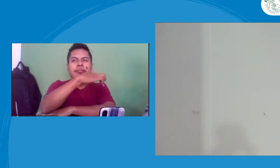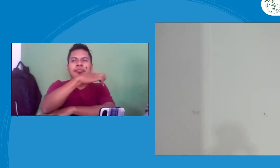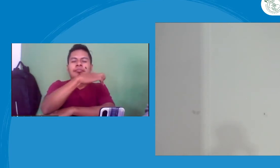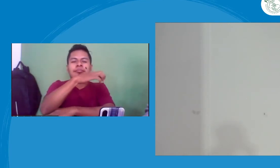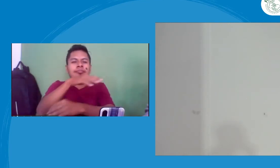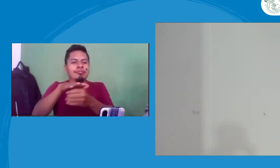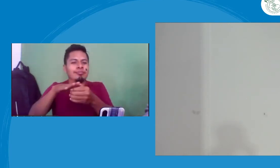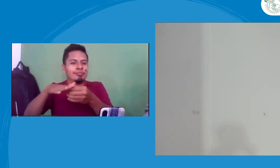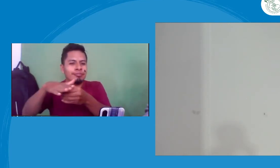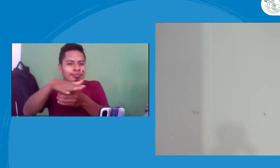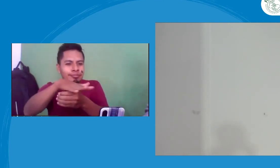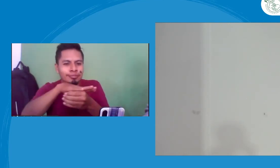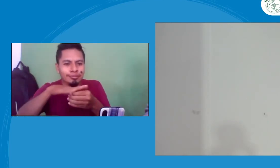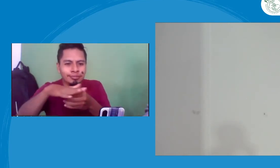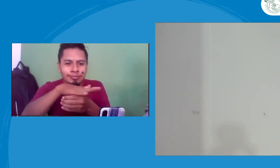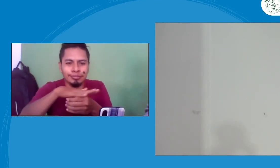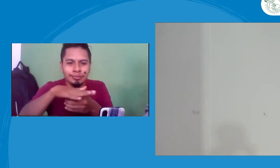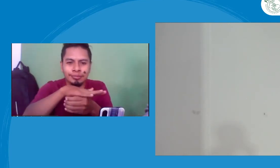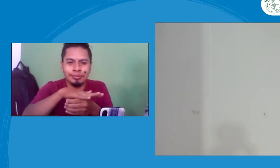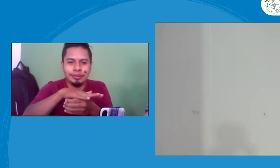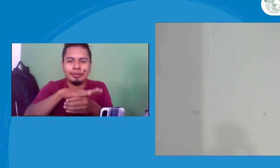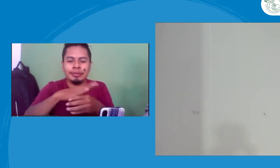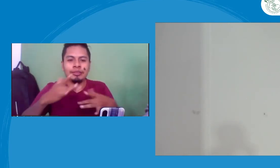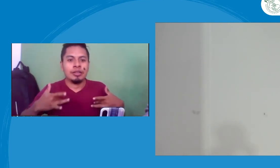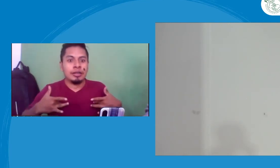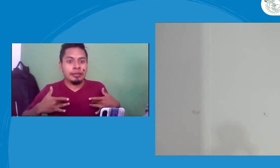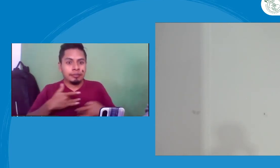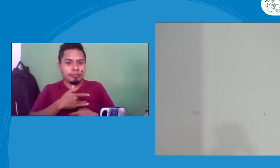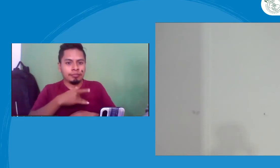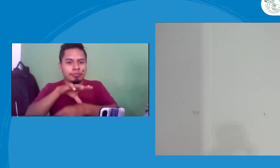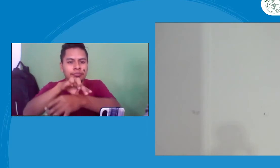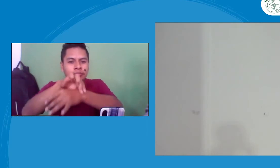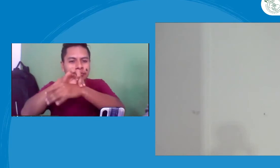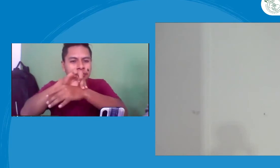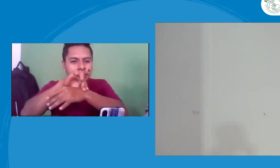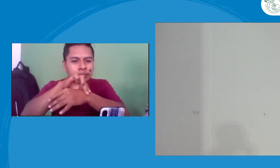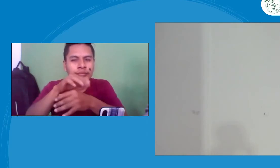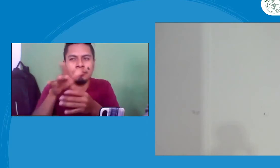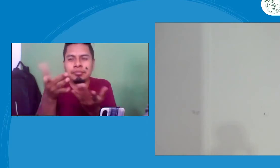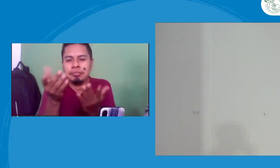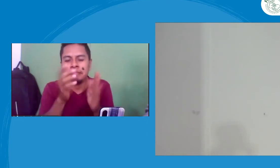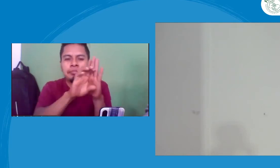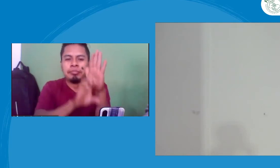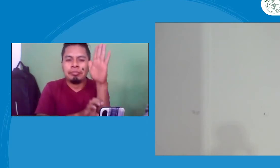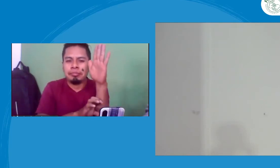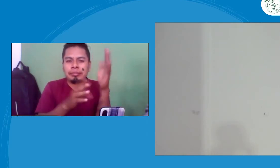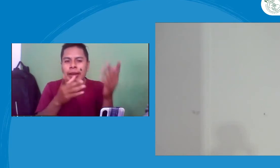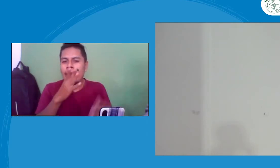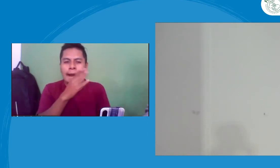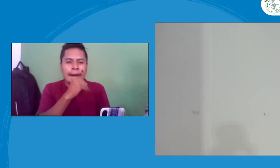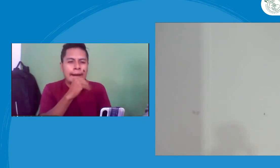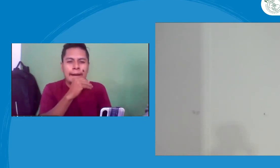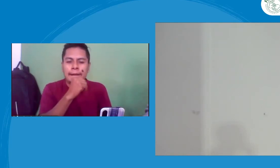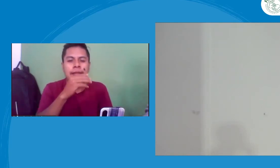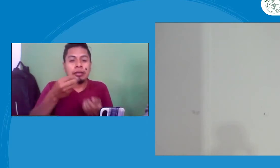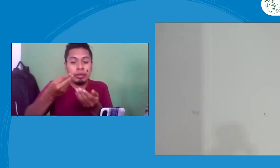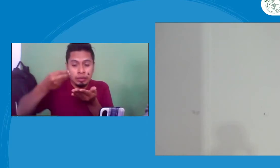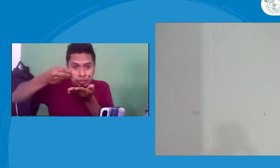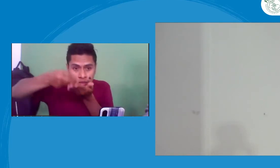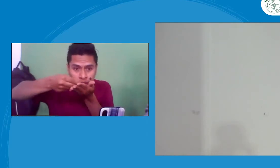Yo pienso que en el Putumayo, parte baja del país, todo el